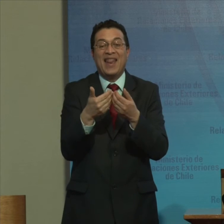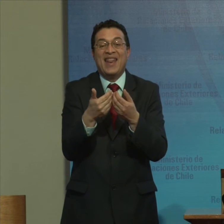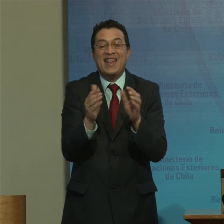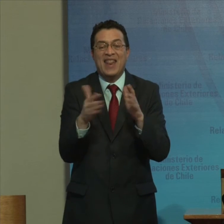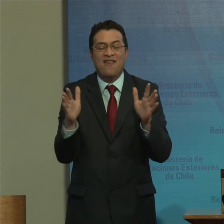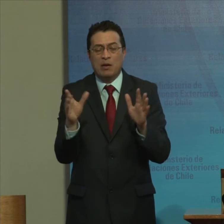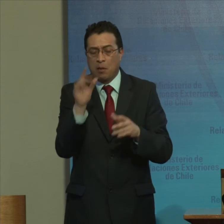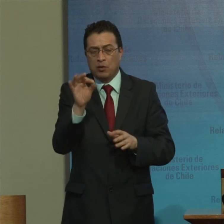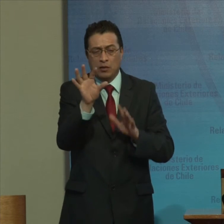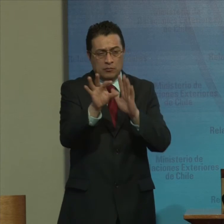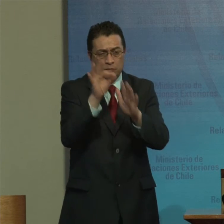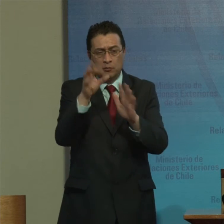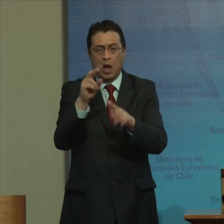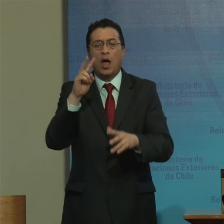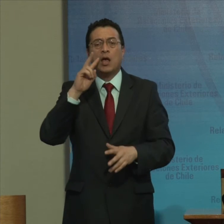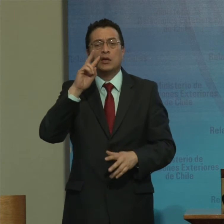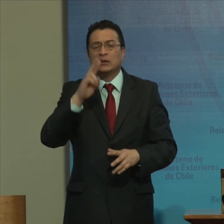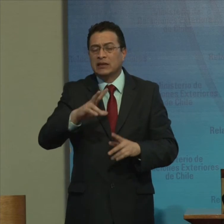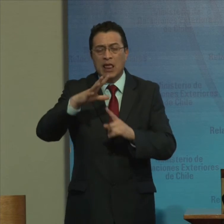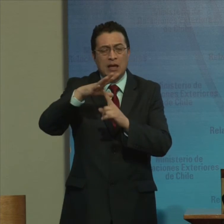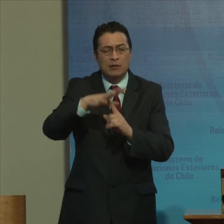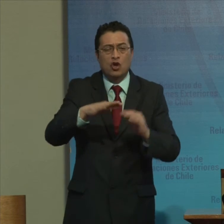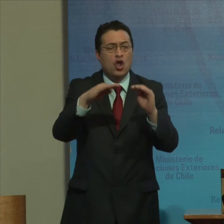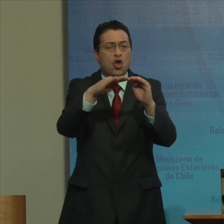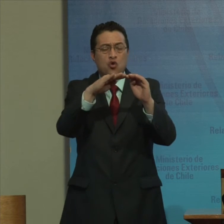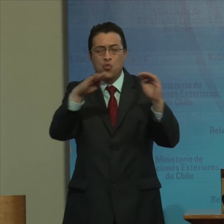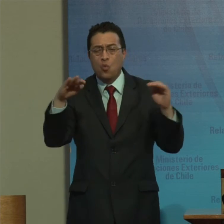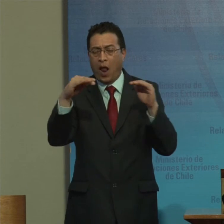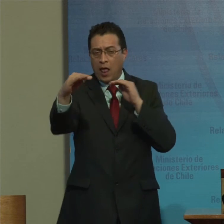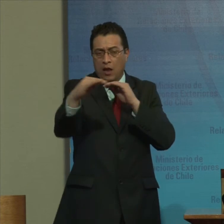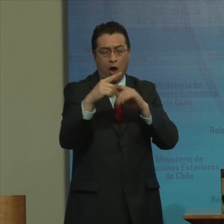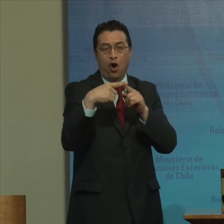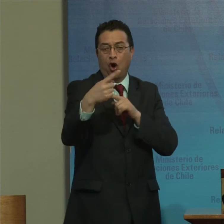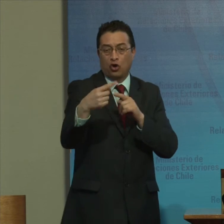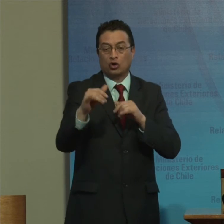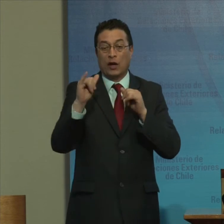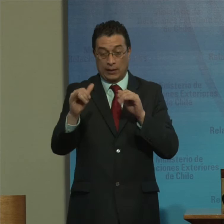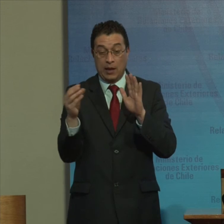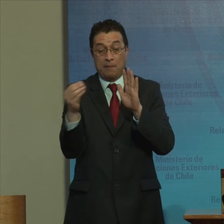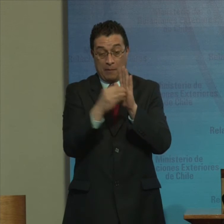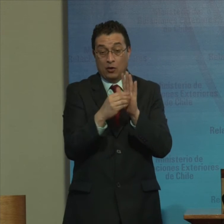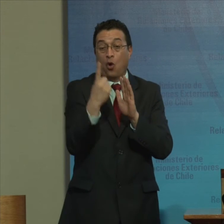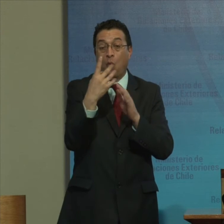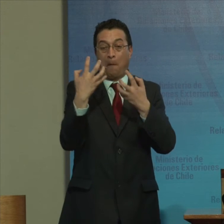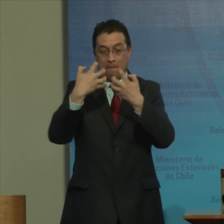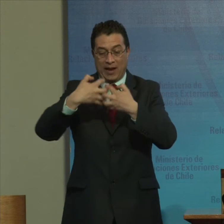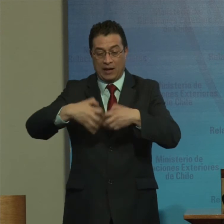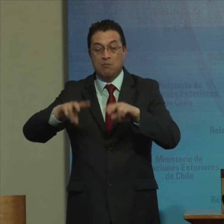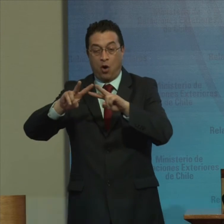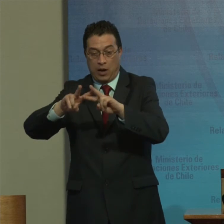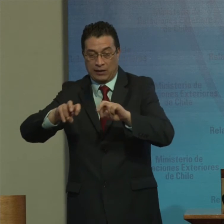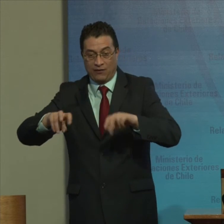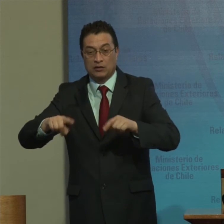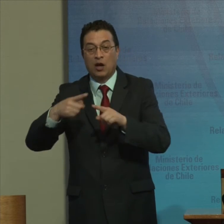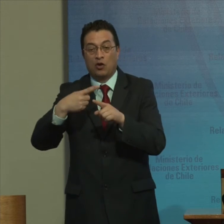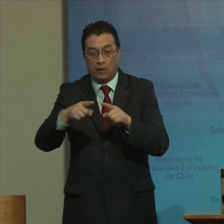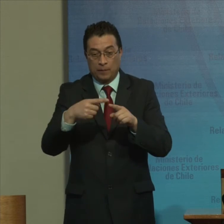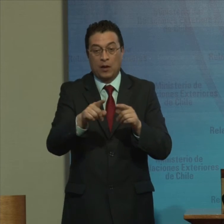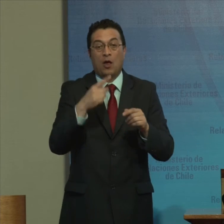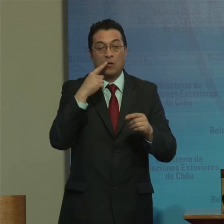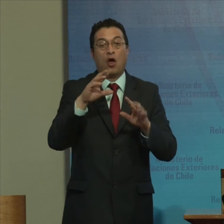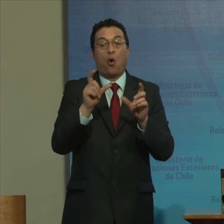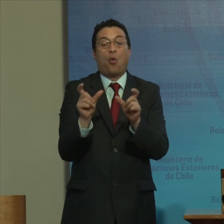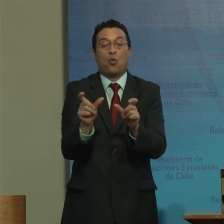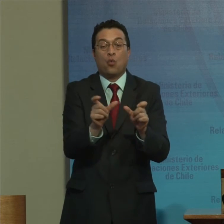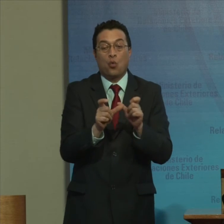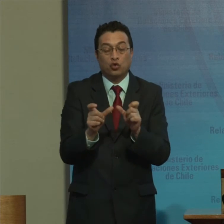Sin prejuicios Y en igualdad De condiciones Con los demás E instalar Un mecanismo De revisión Para el restablecimiento De la